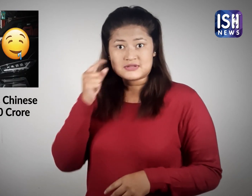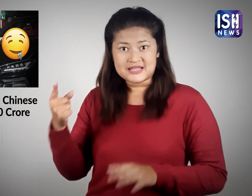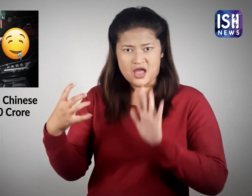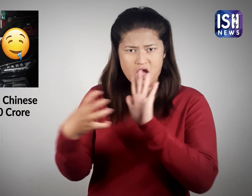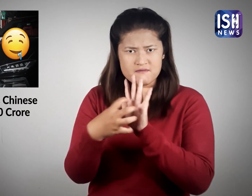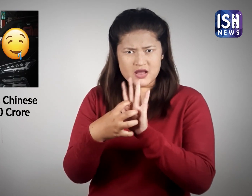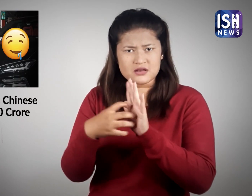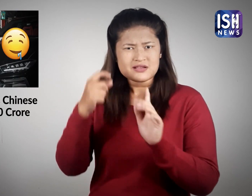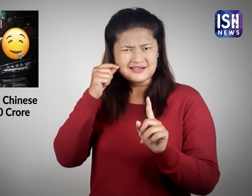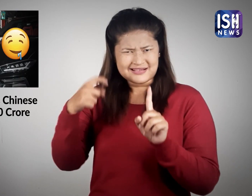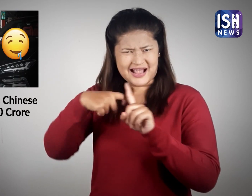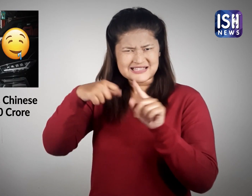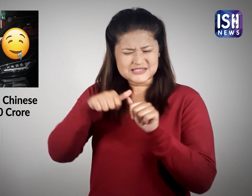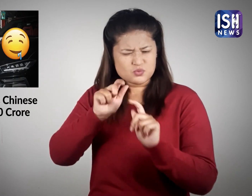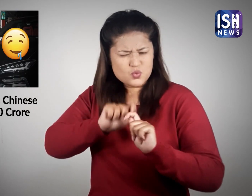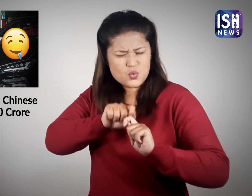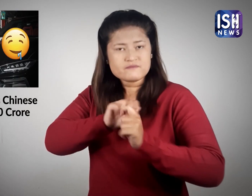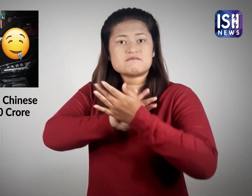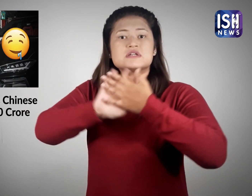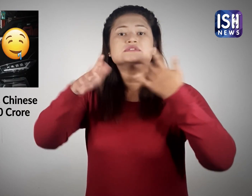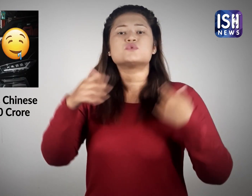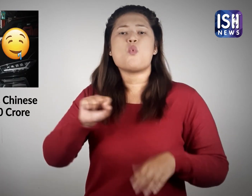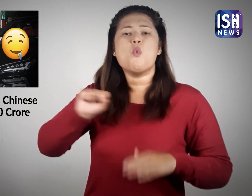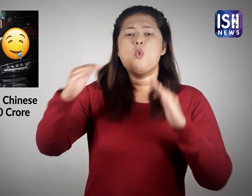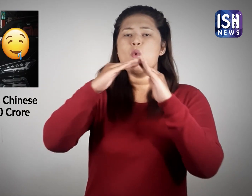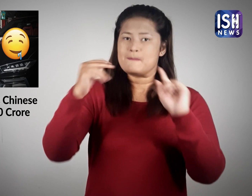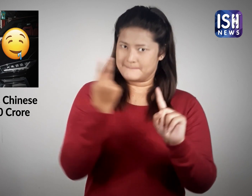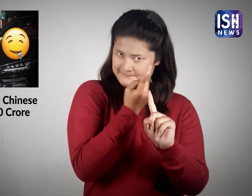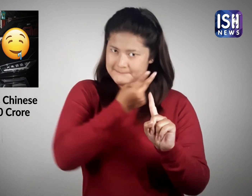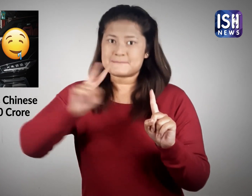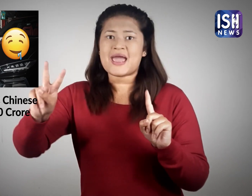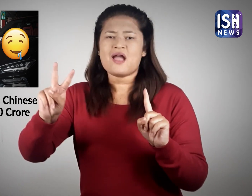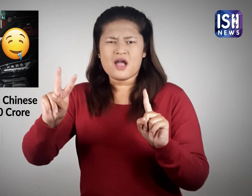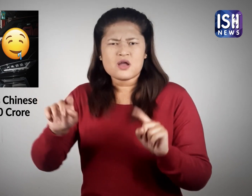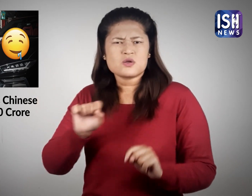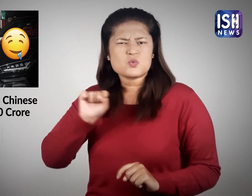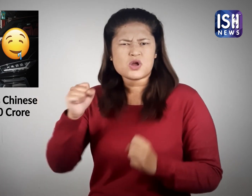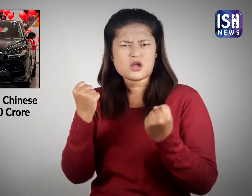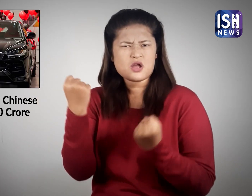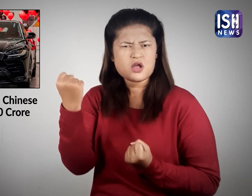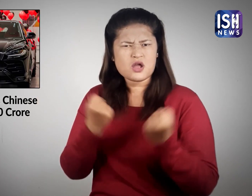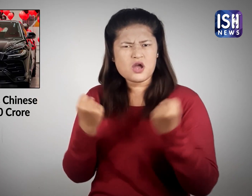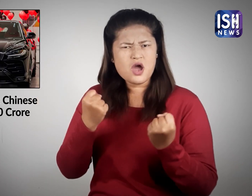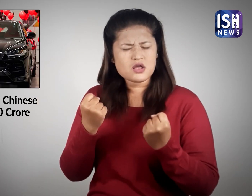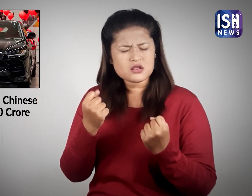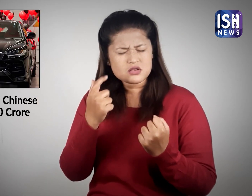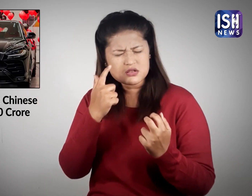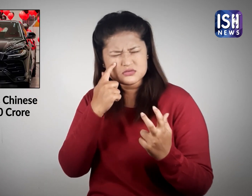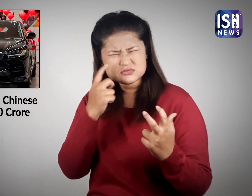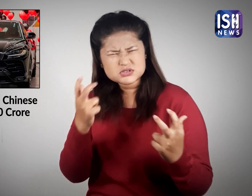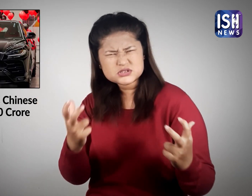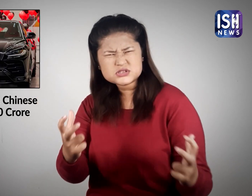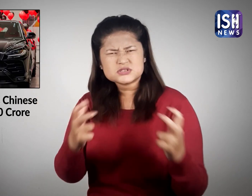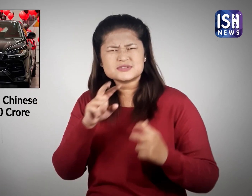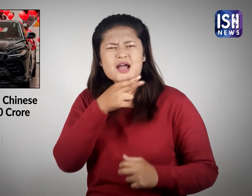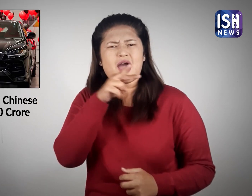काम खतम करने के बाद वह अपनी नई ब्लैक लंबोर्गिनी उरिस गाड़ी में